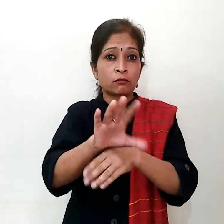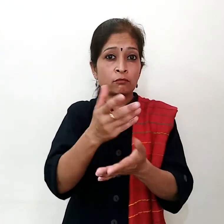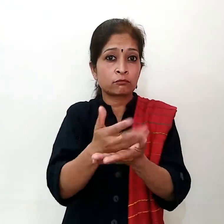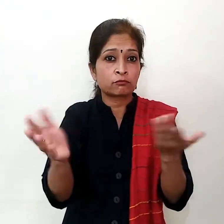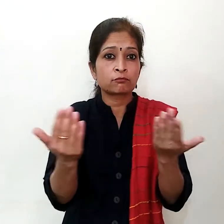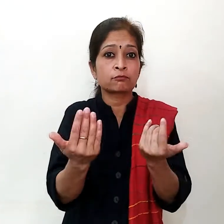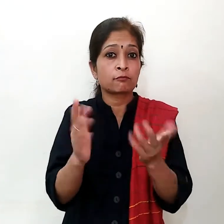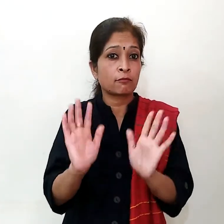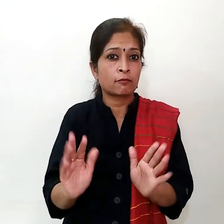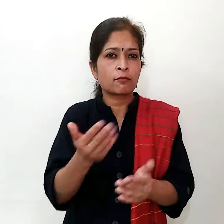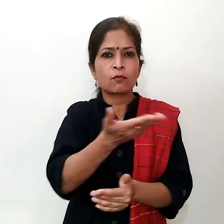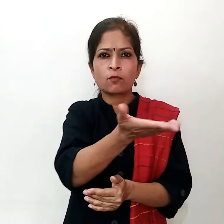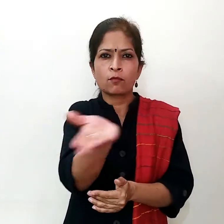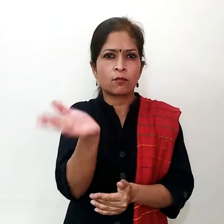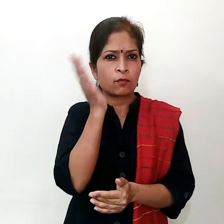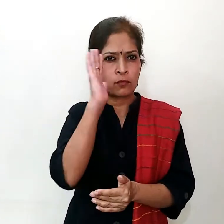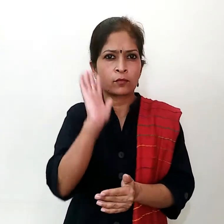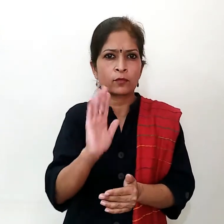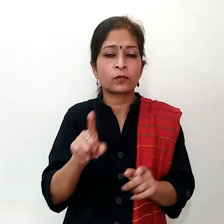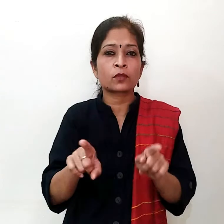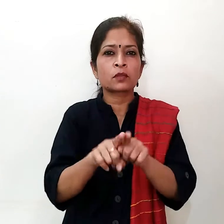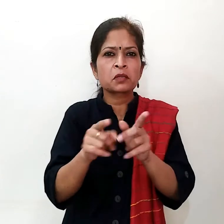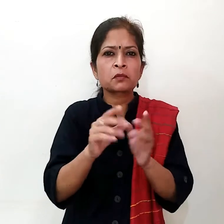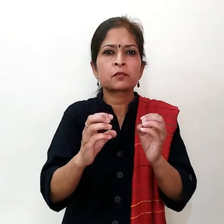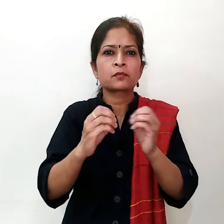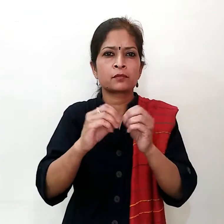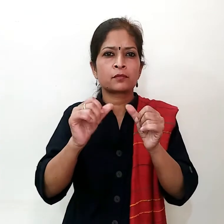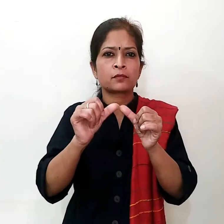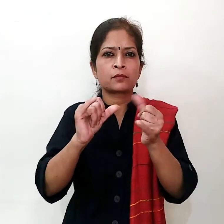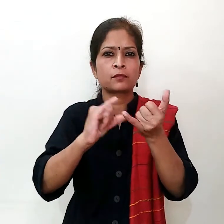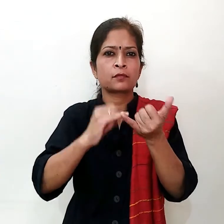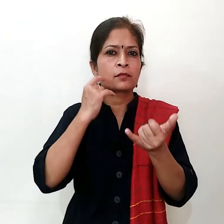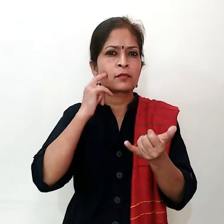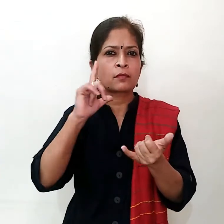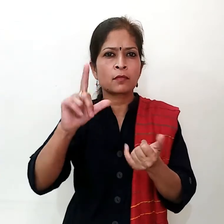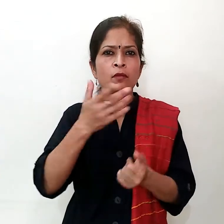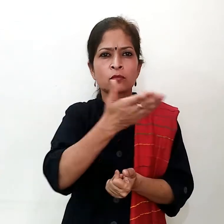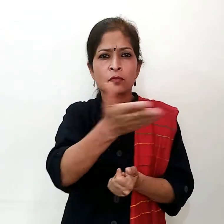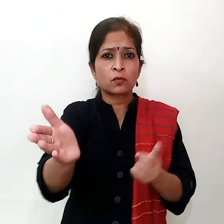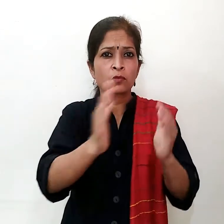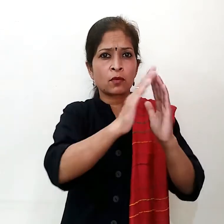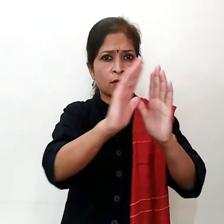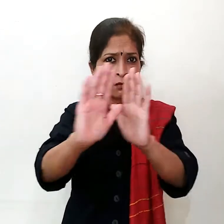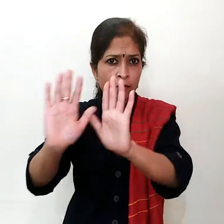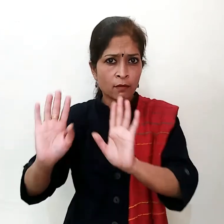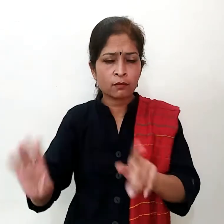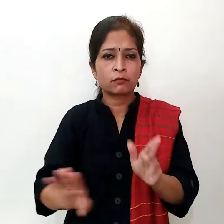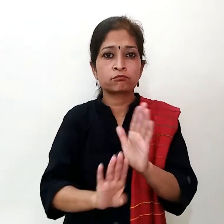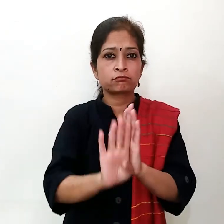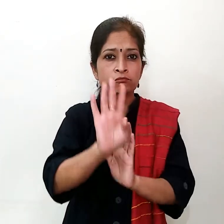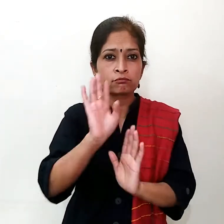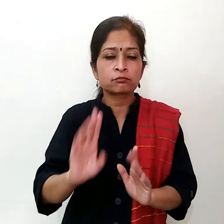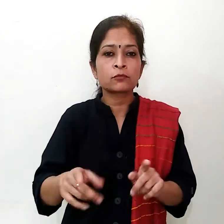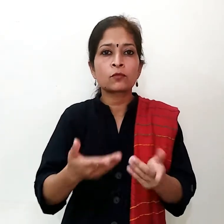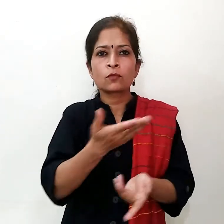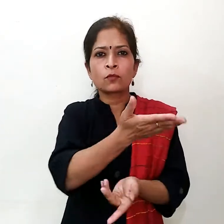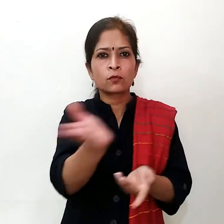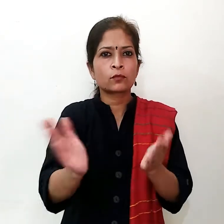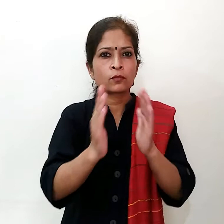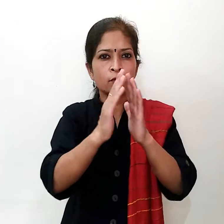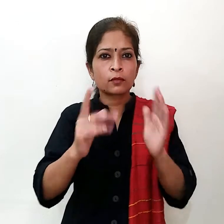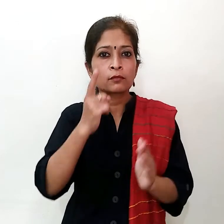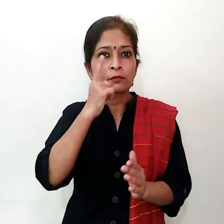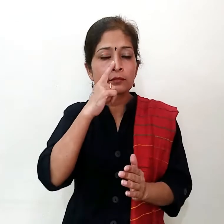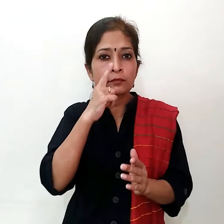जानी जाते हैं तुल्सी इसी कारण हमारे देज के अधिक्तल घरों में पाई जाती है और हम अपने